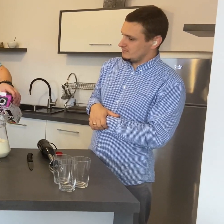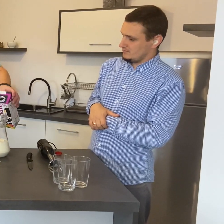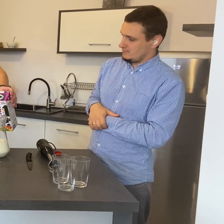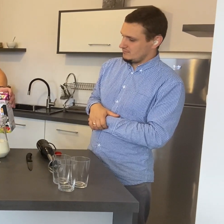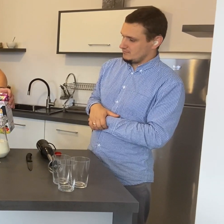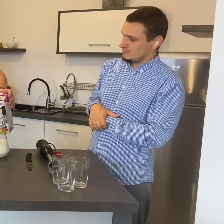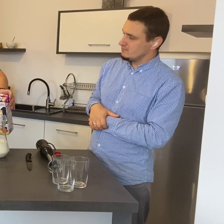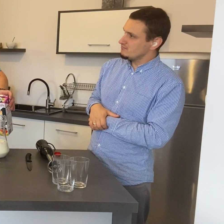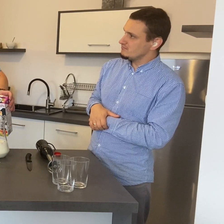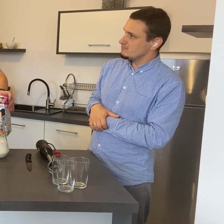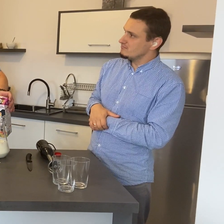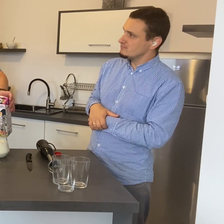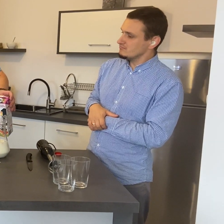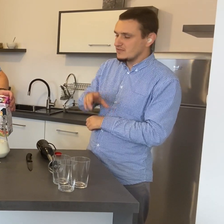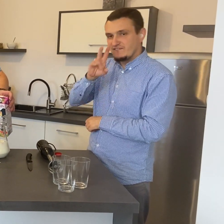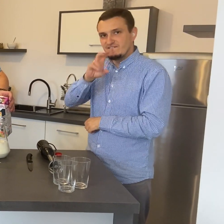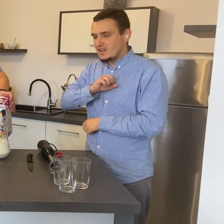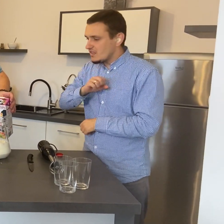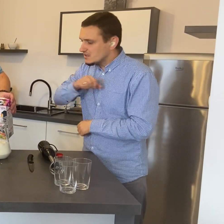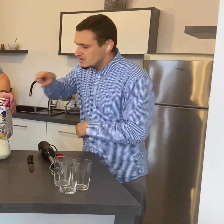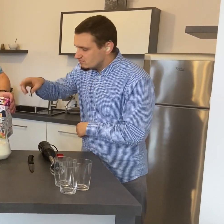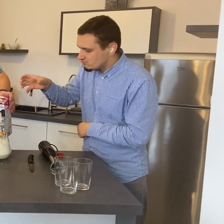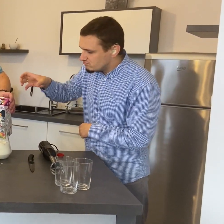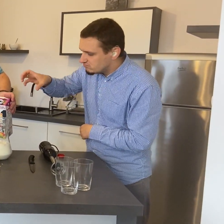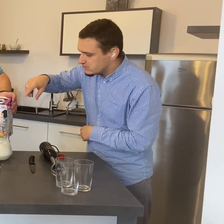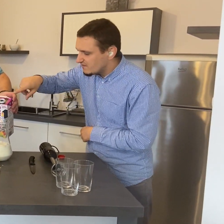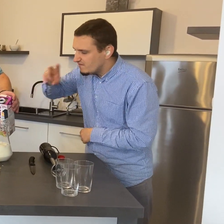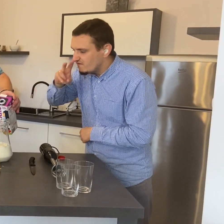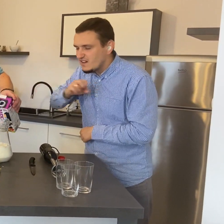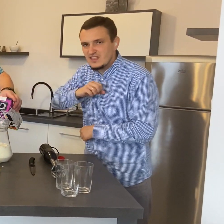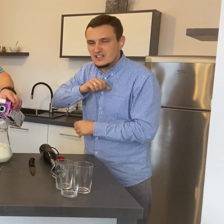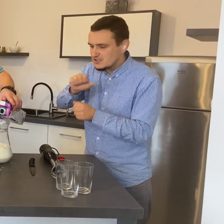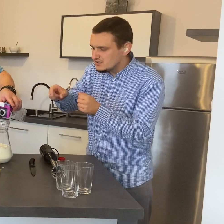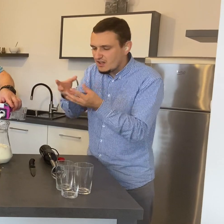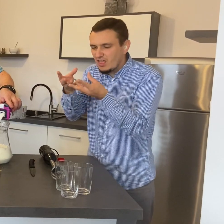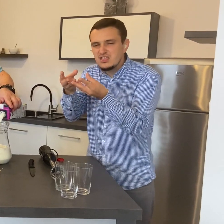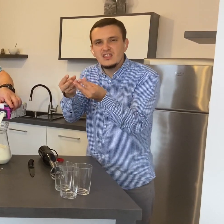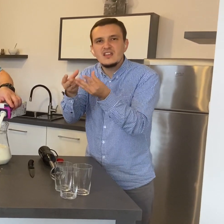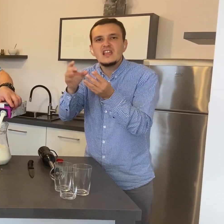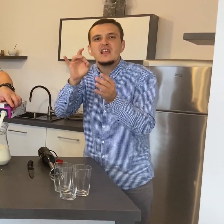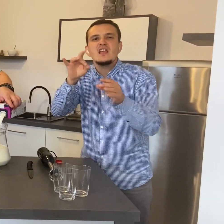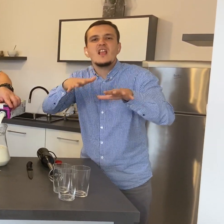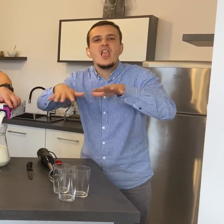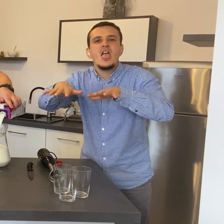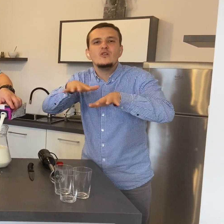od razu po konsystencji. Jak się wylewa. Jest trochę gęściejsze niż normalne mleko.